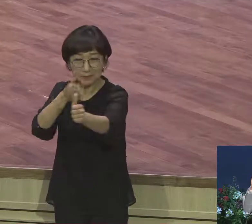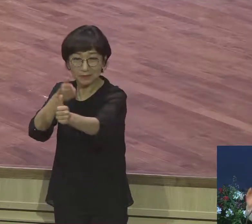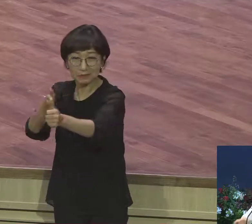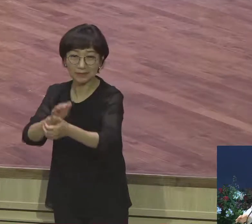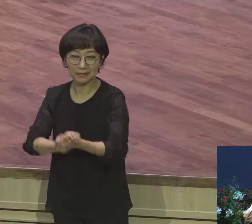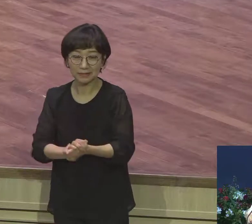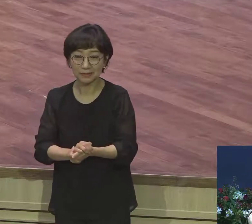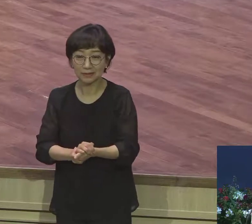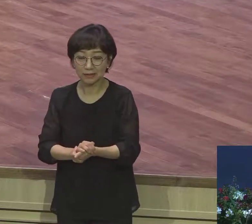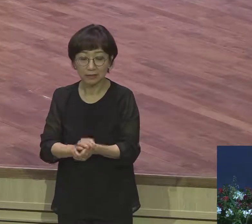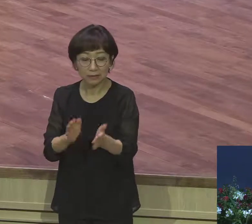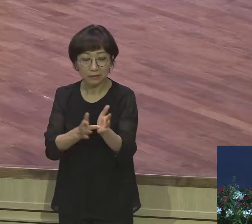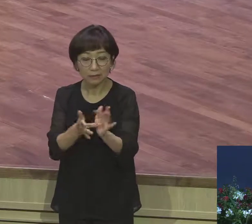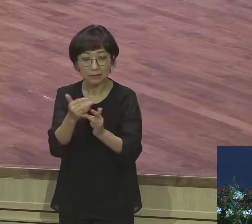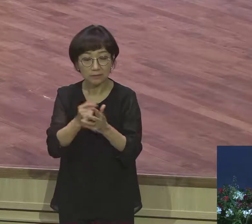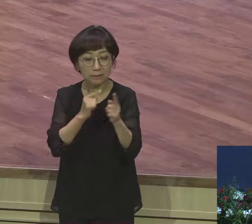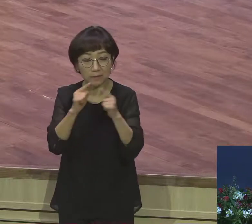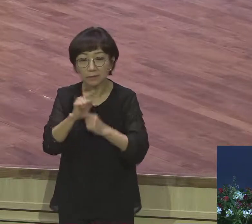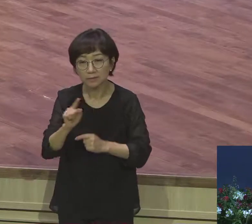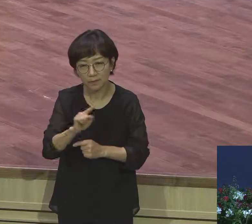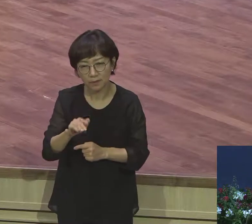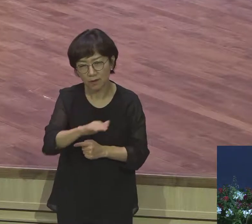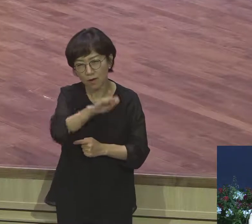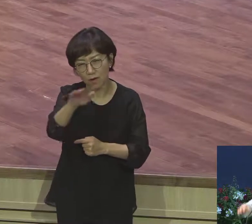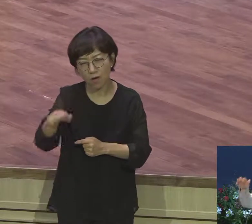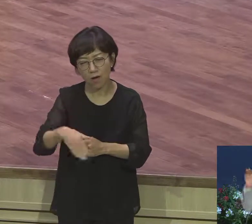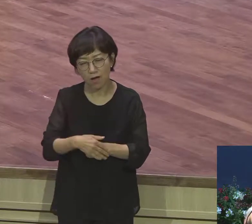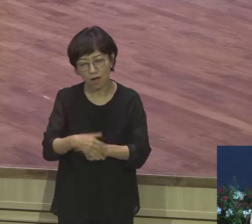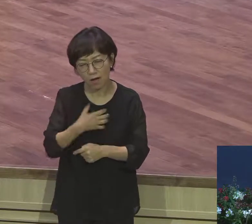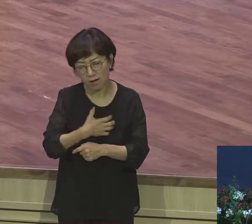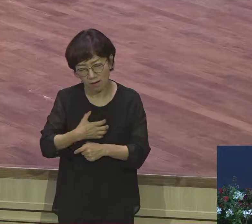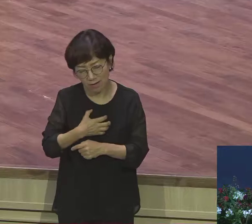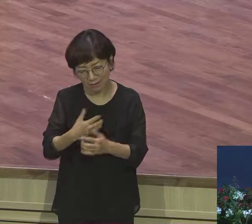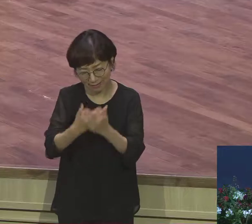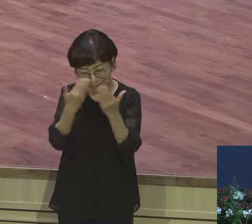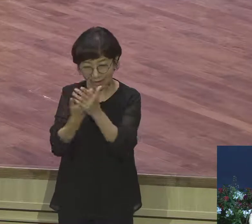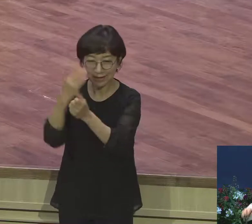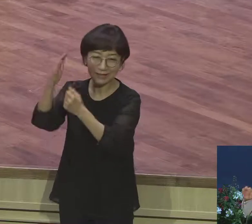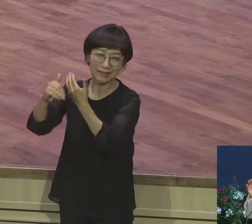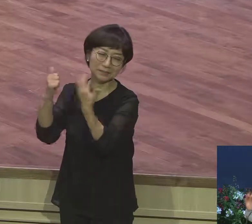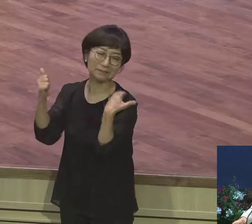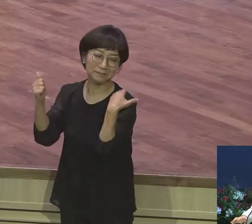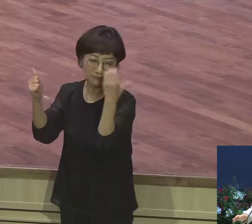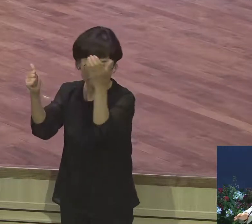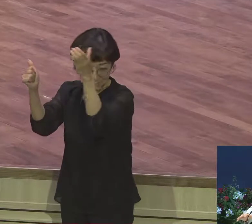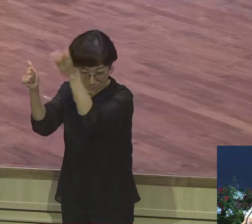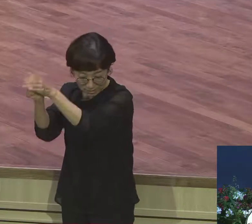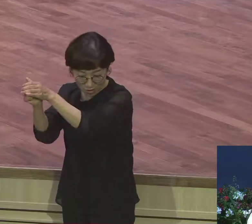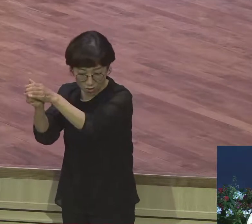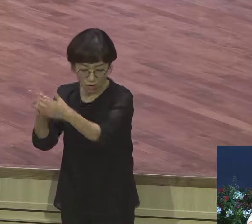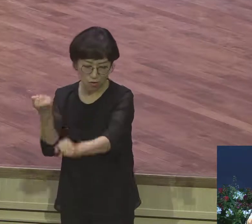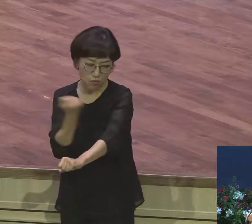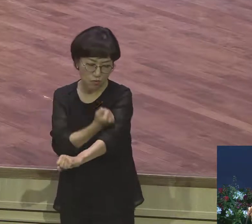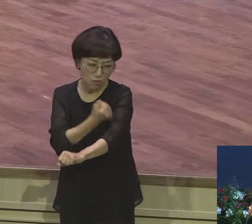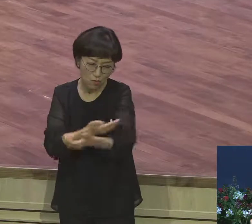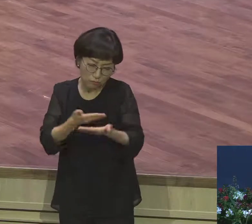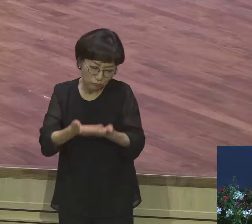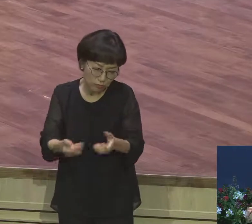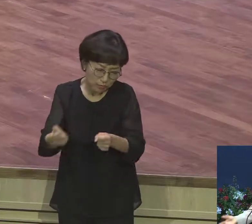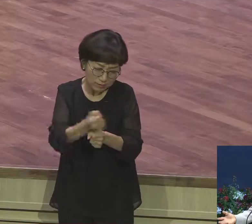맡겨라 죽하고 무거운 짐자 다 내게로 오라 내가 너를 쉬게 하리라 맡겼기 때문에 아무 생각이